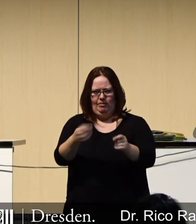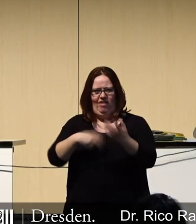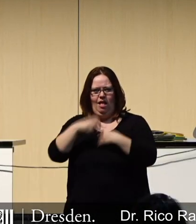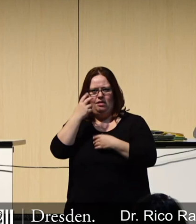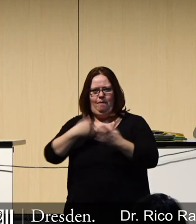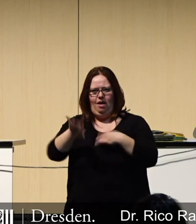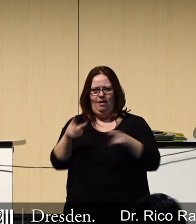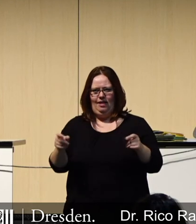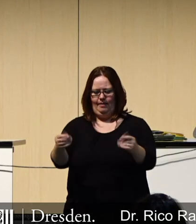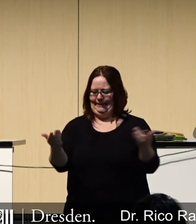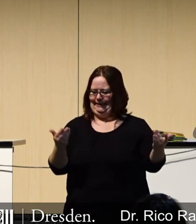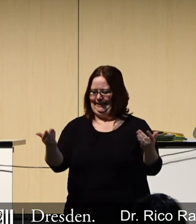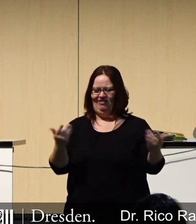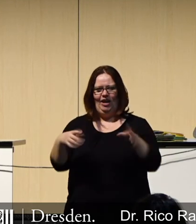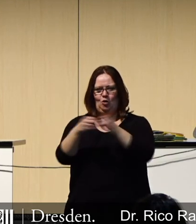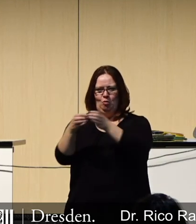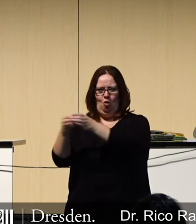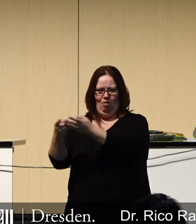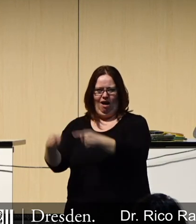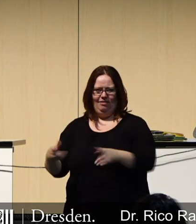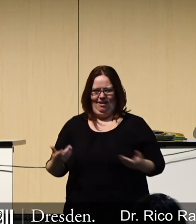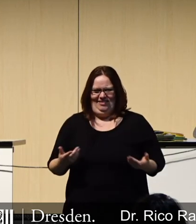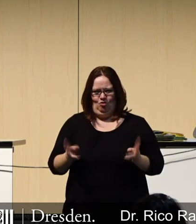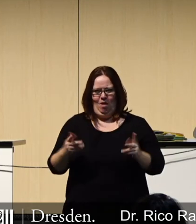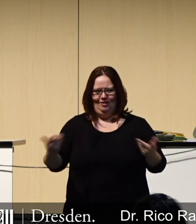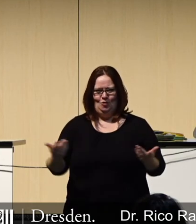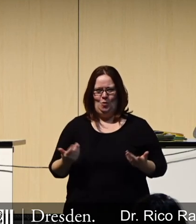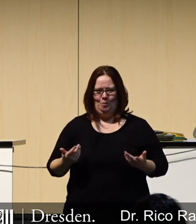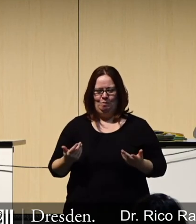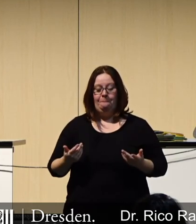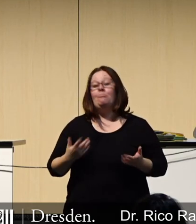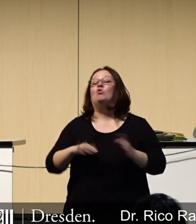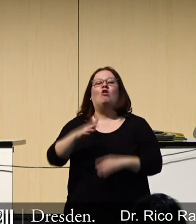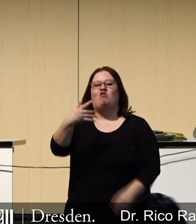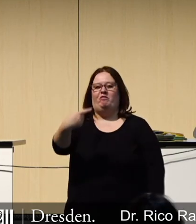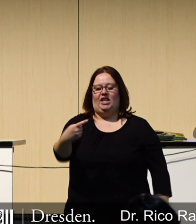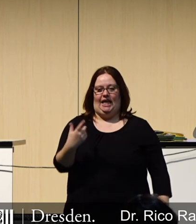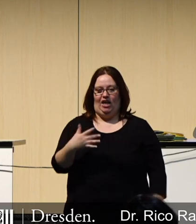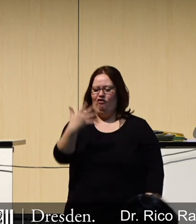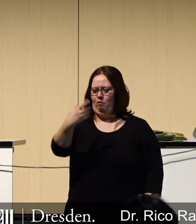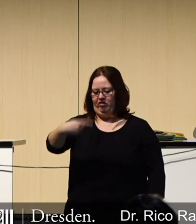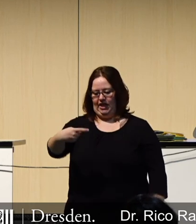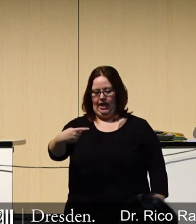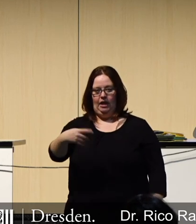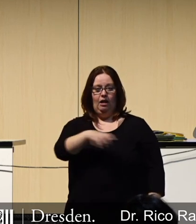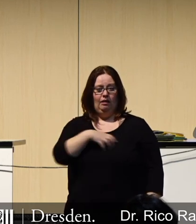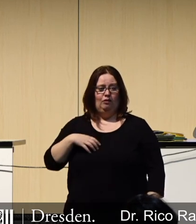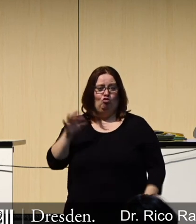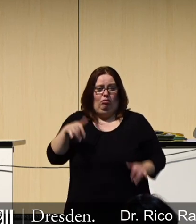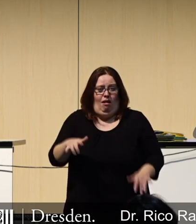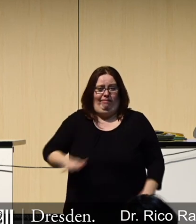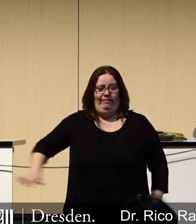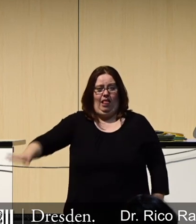Wenn man dort Vergleichsgruppen vergleicht, sieht man das recht deutlich. Zum Thema 5G. 5G gibt es in Dresden und zwar